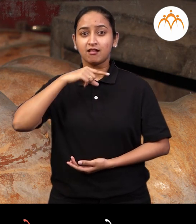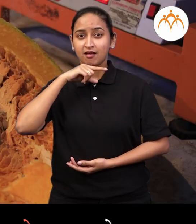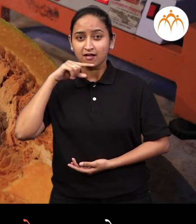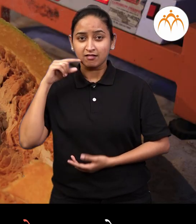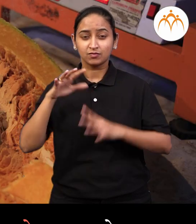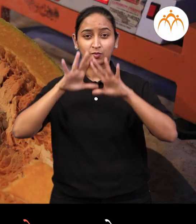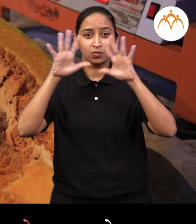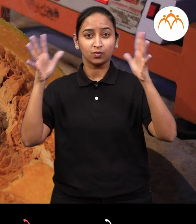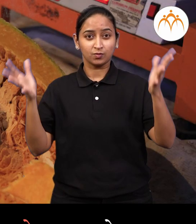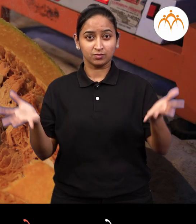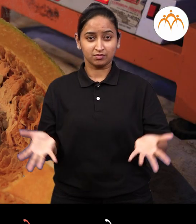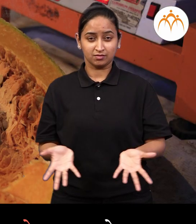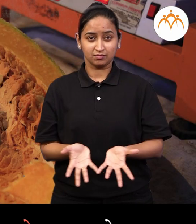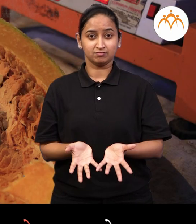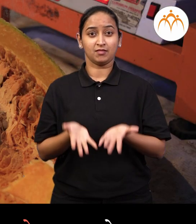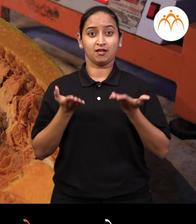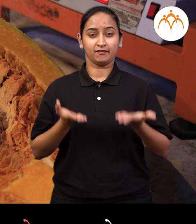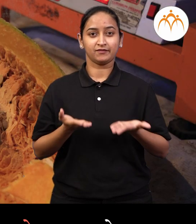लाल भोपडा है